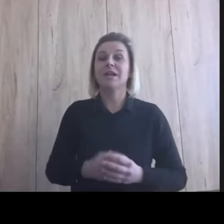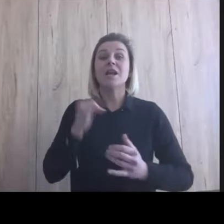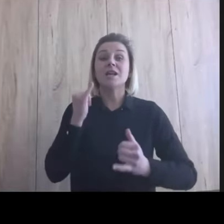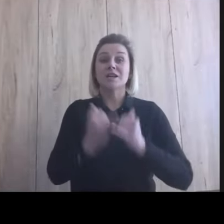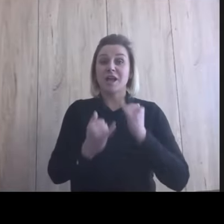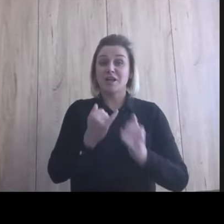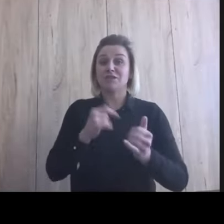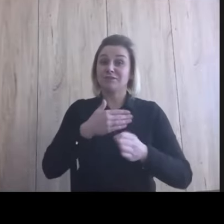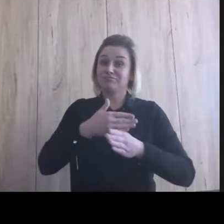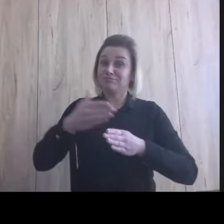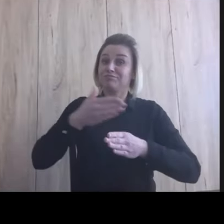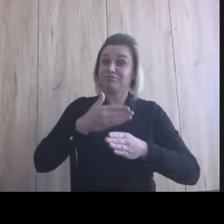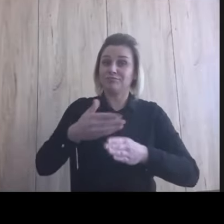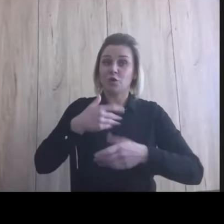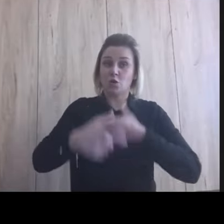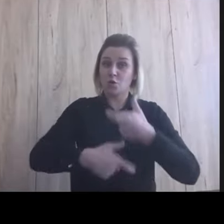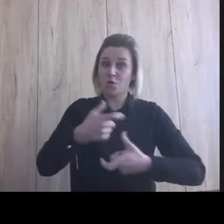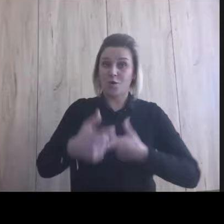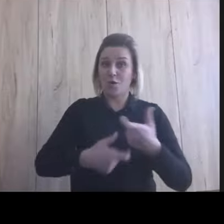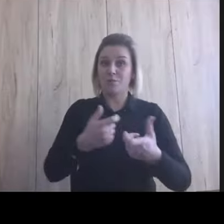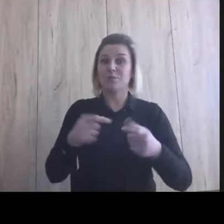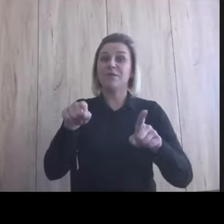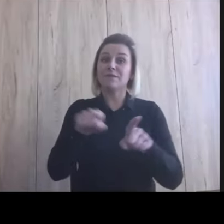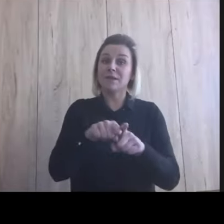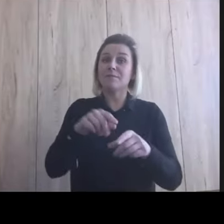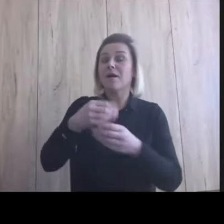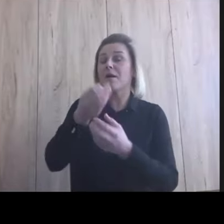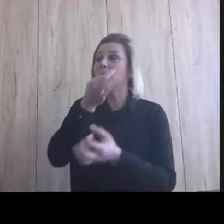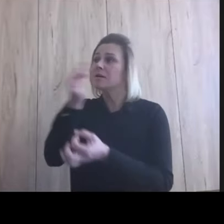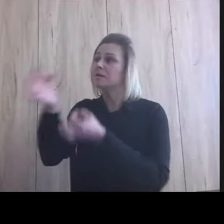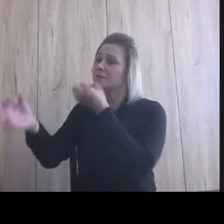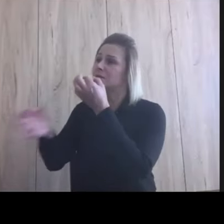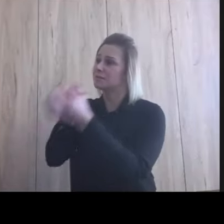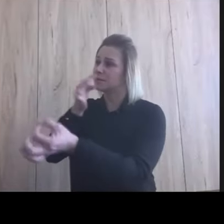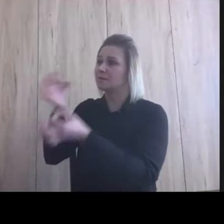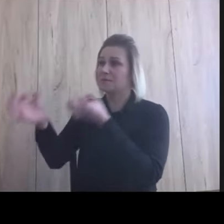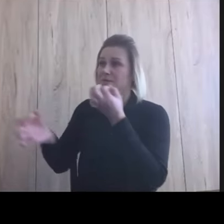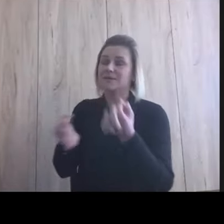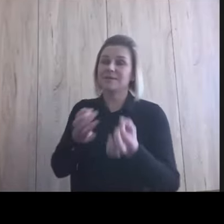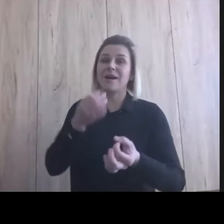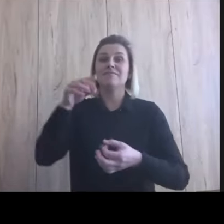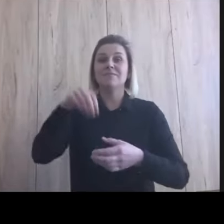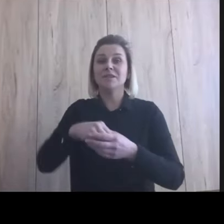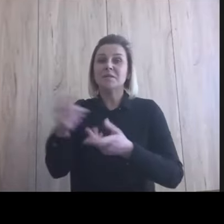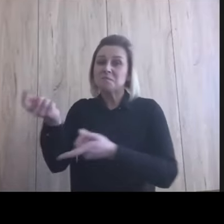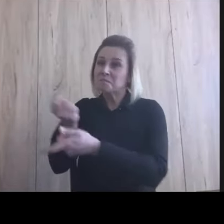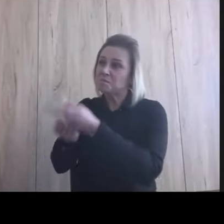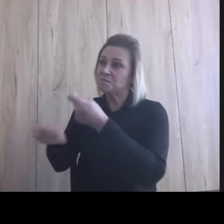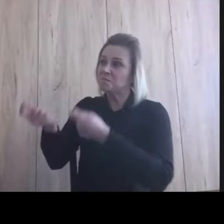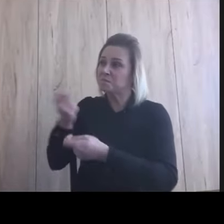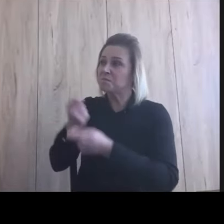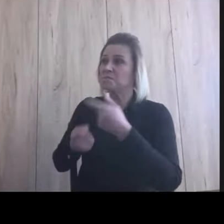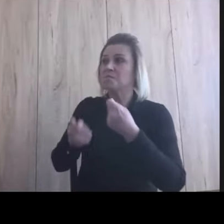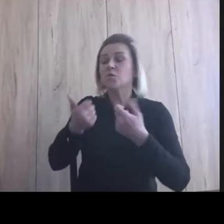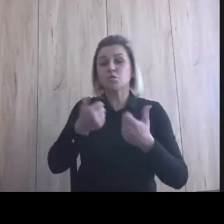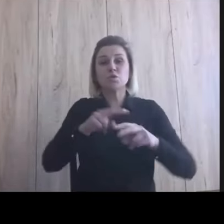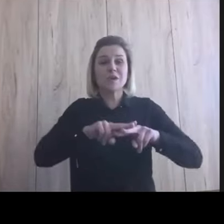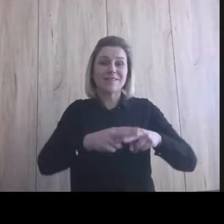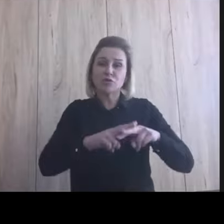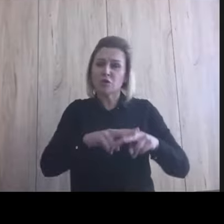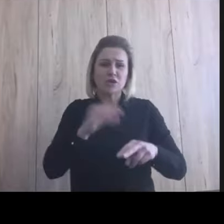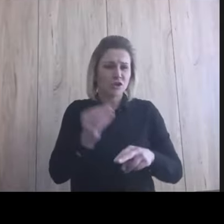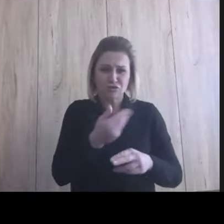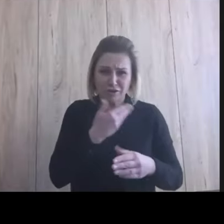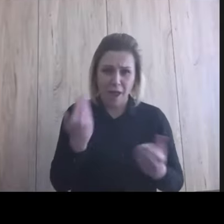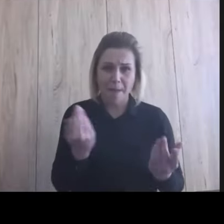stronę, w stronę wywiadu, w stronę takiego narzędzia, którego jeszcze nie ma, ale gdzieś tam z tyłu głowy